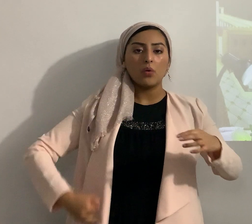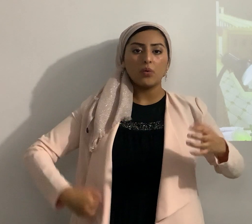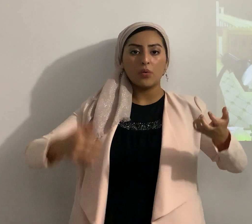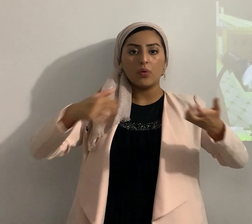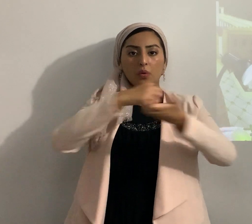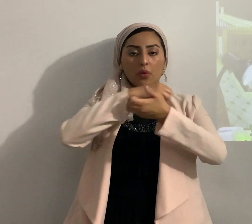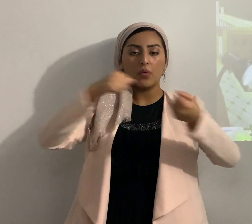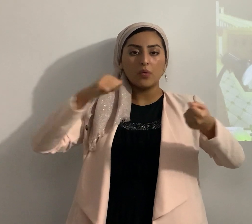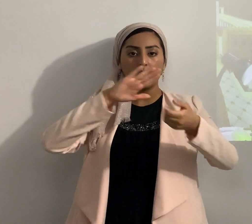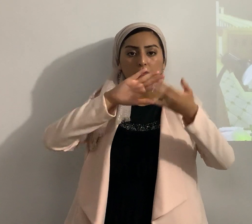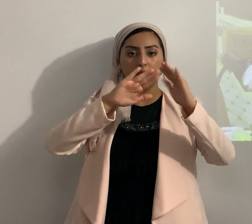ellos y a sus ciudades